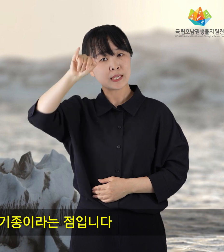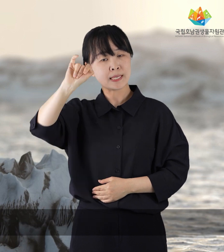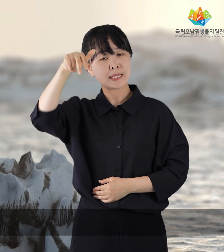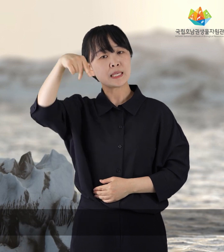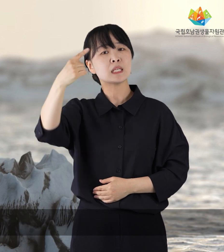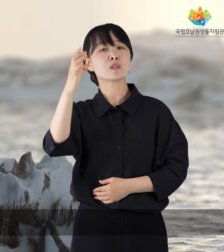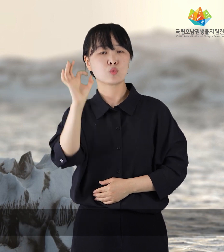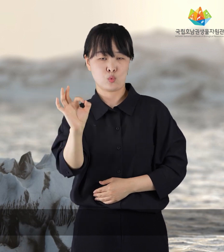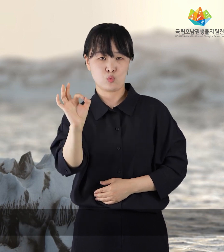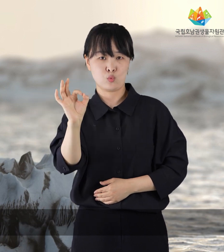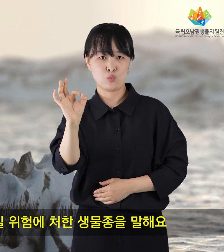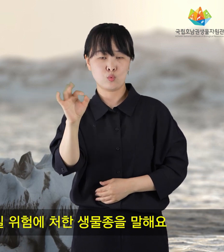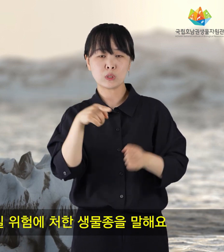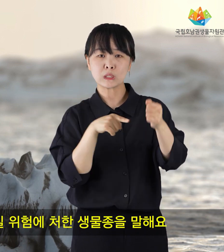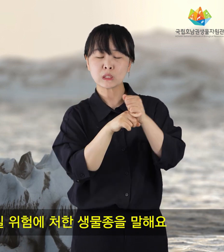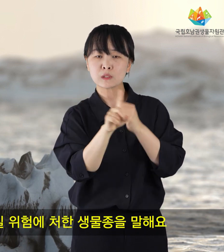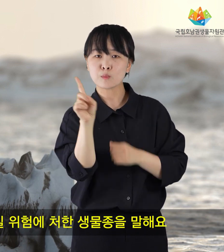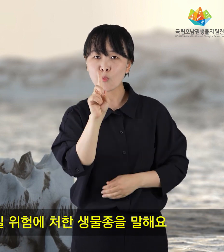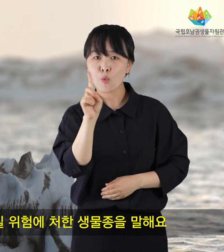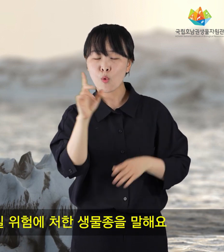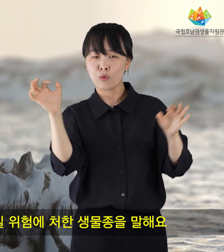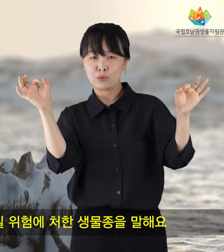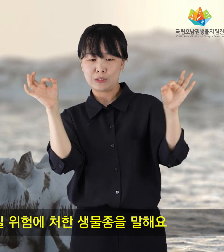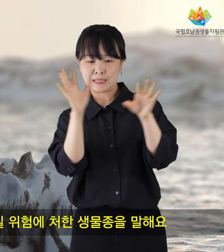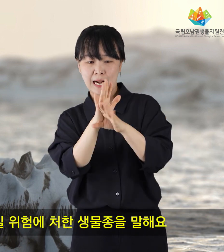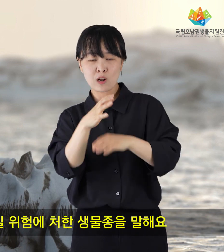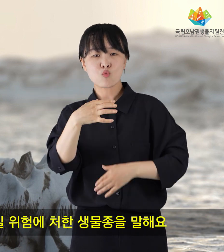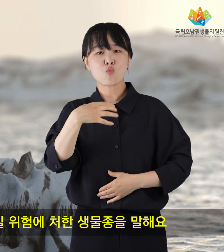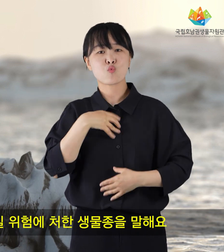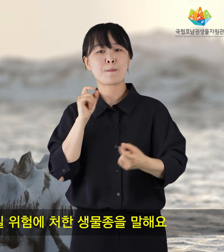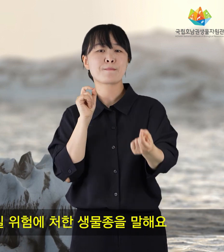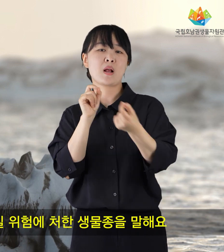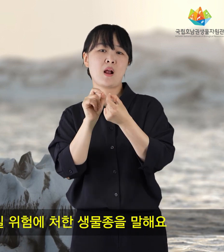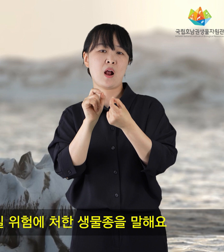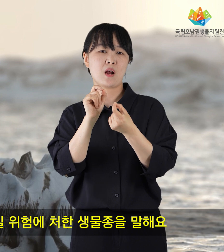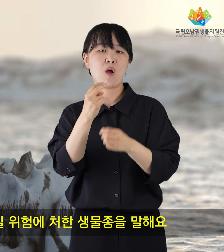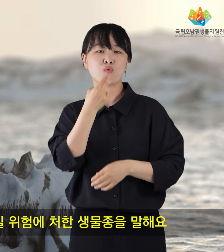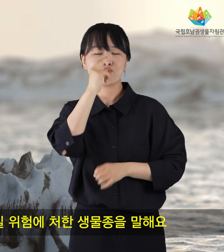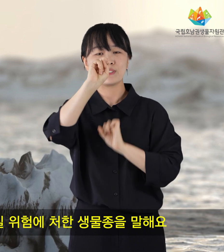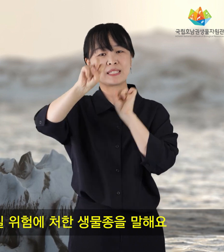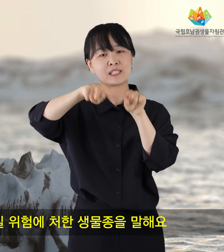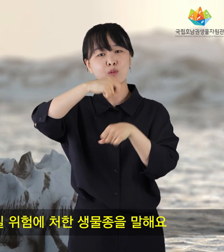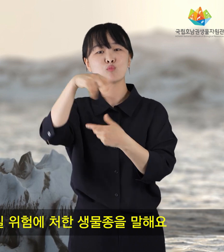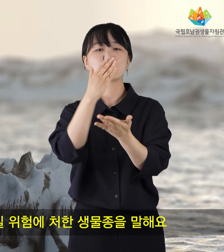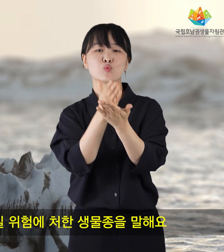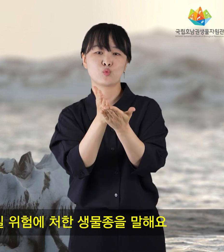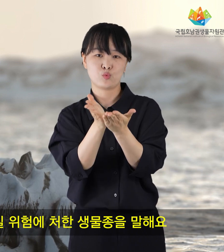멸종위기종이란 사라질 위험에 처한 생물종을 말해요.